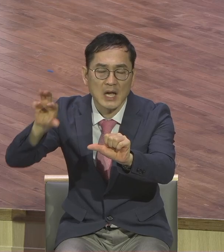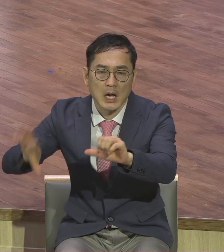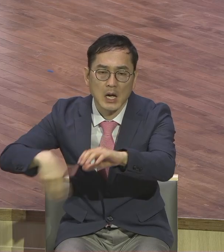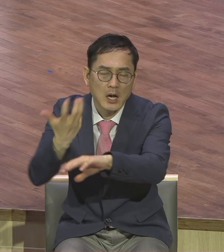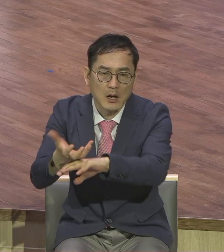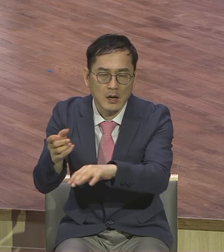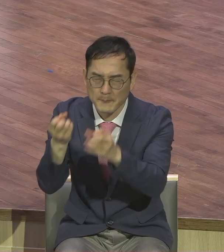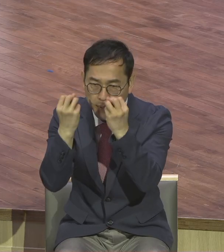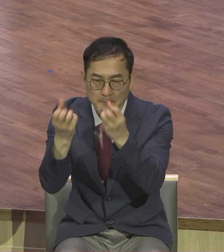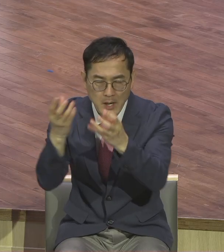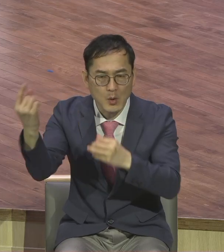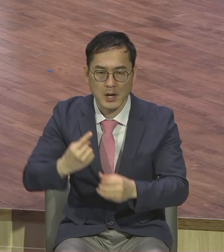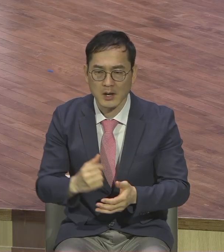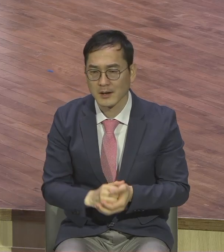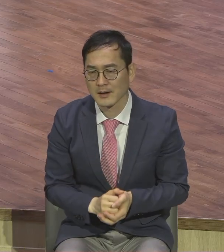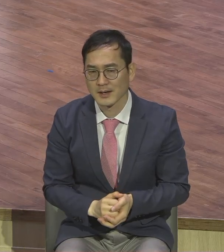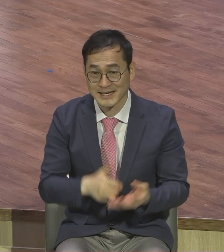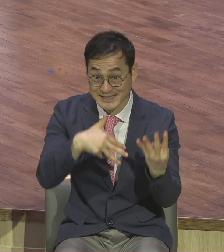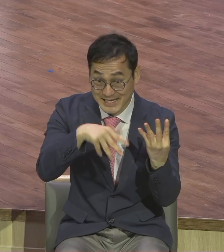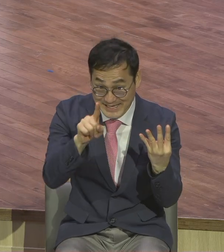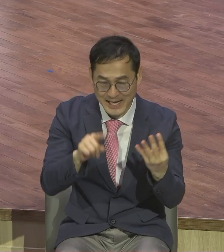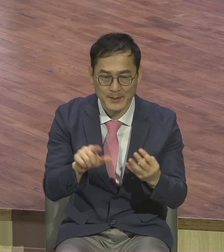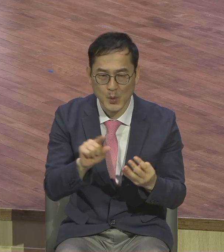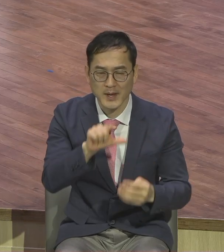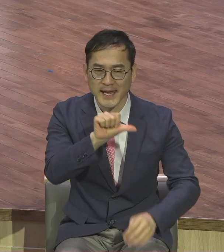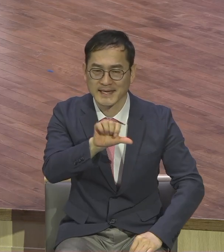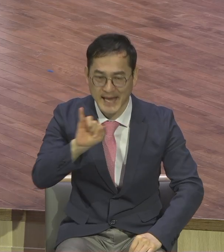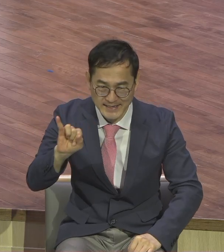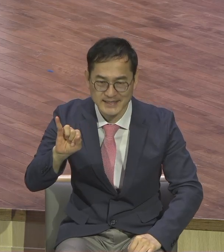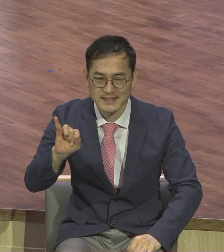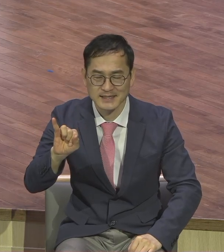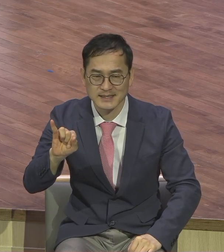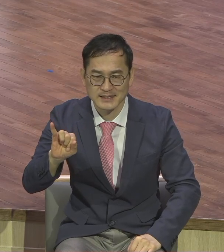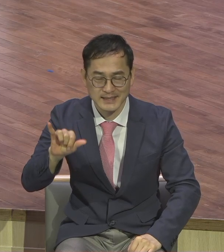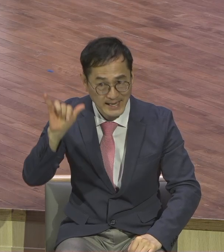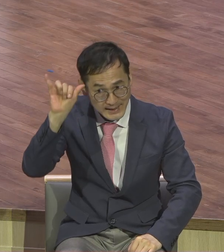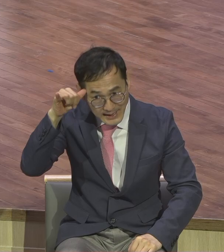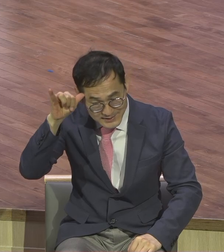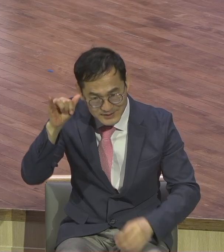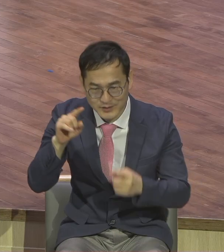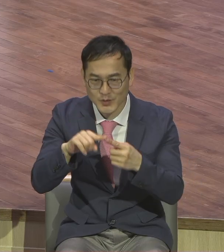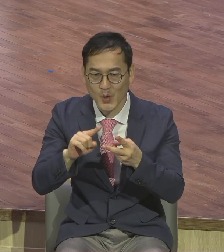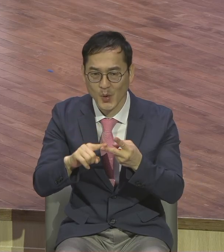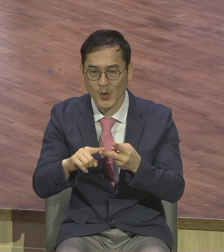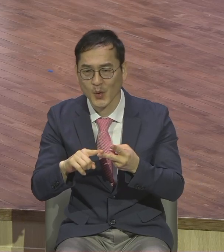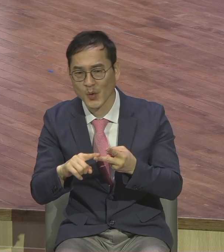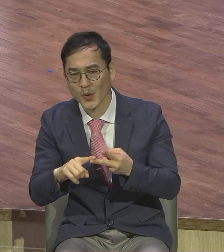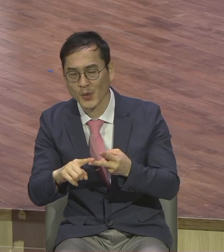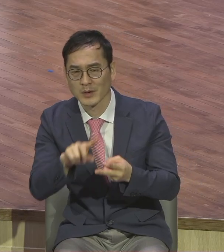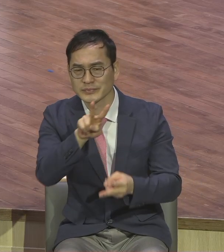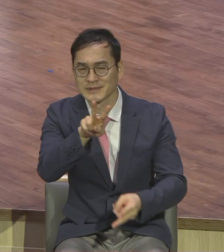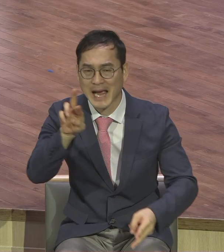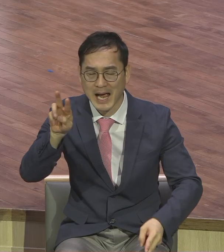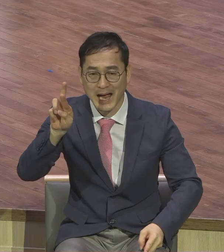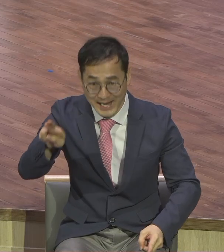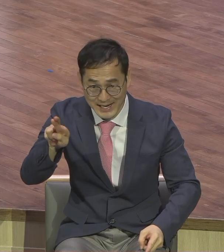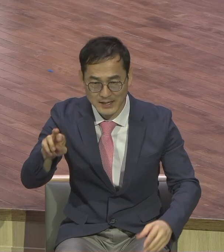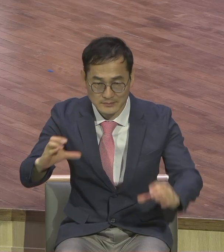산업혁명이 인공지능 AI 또 가상현실 VR 시대였다고